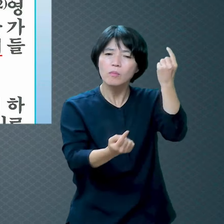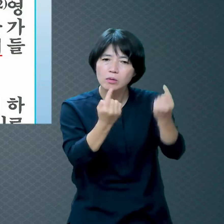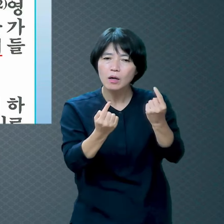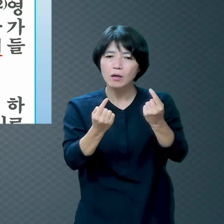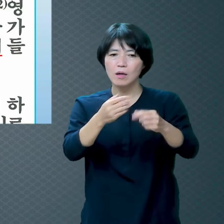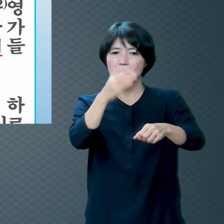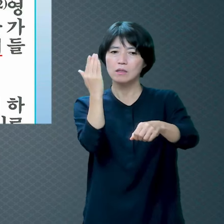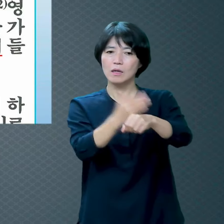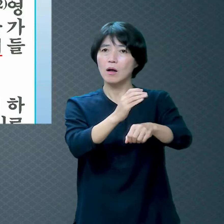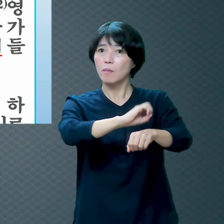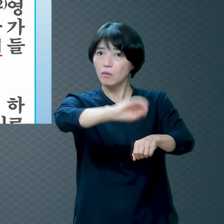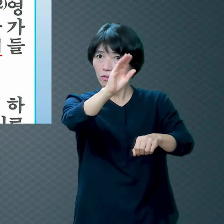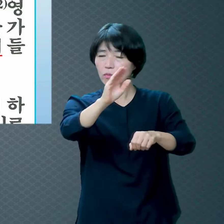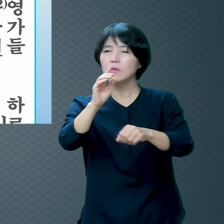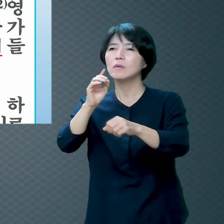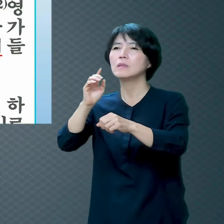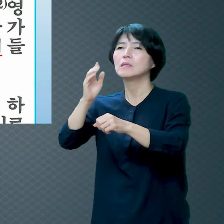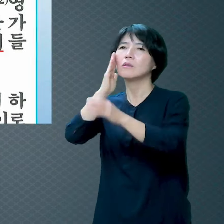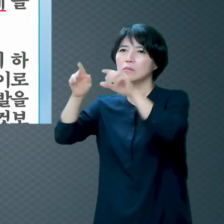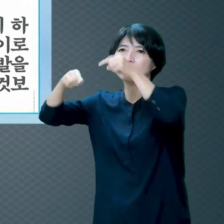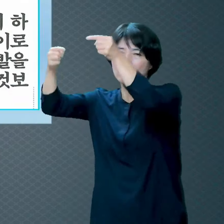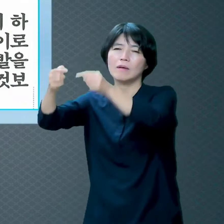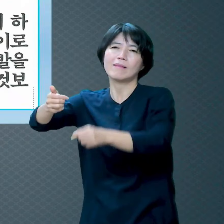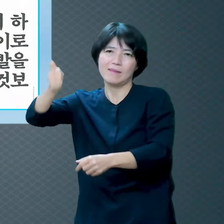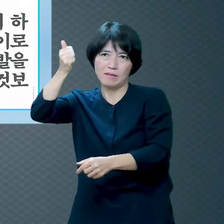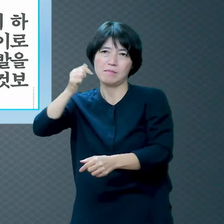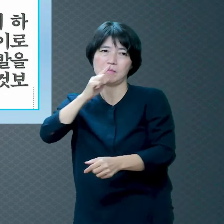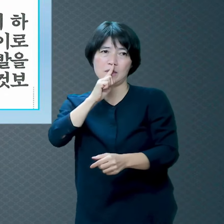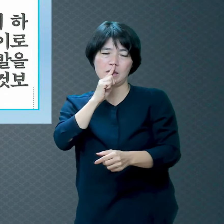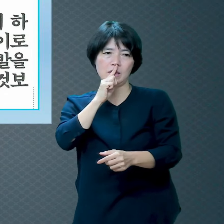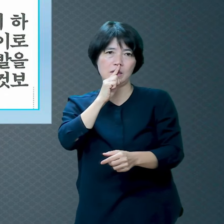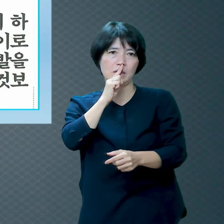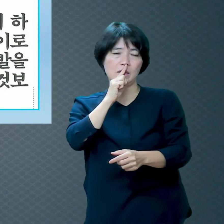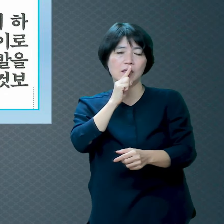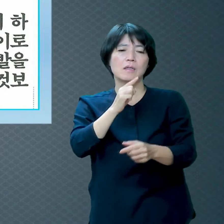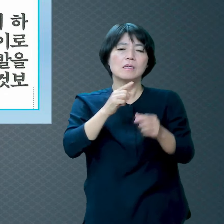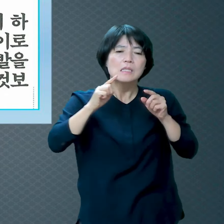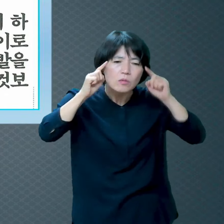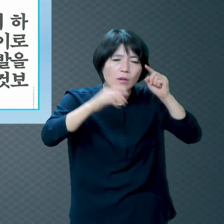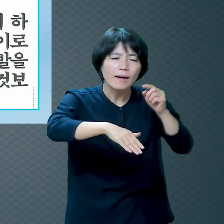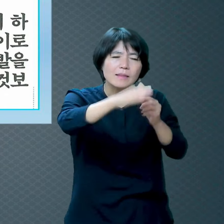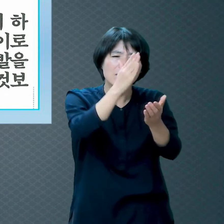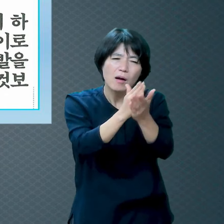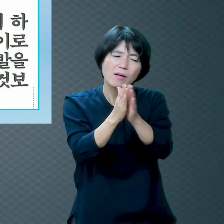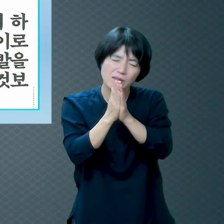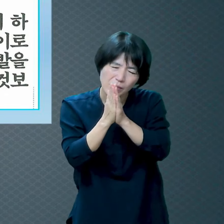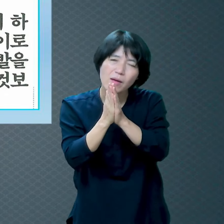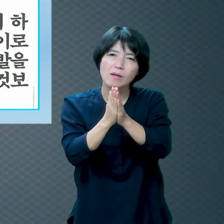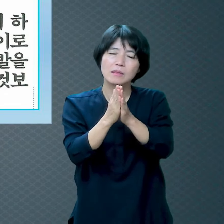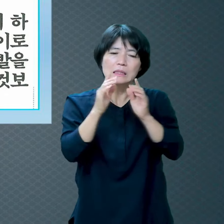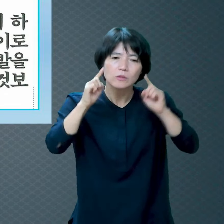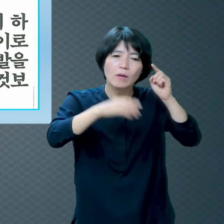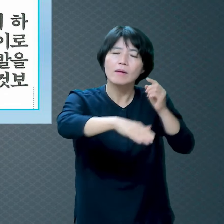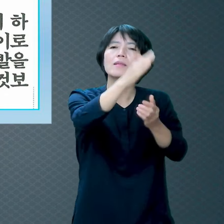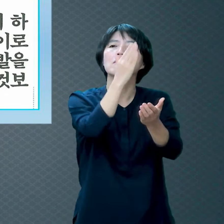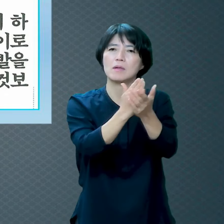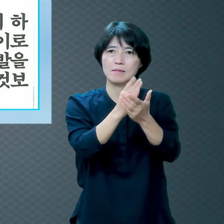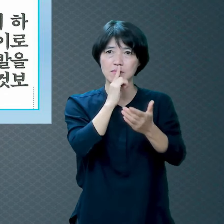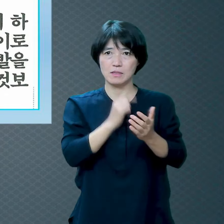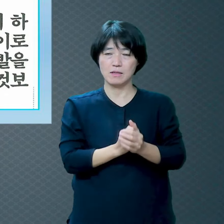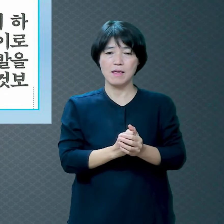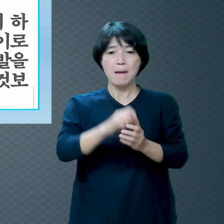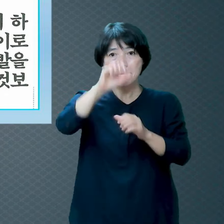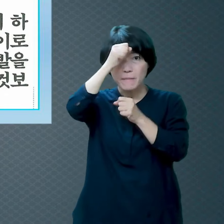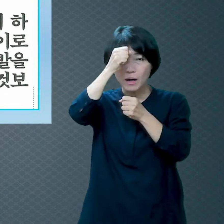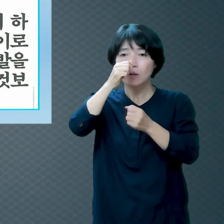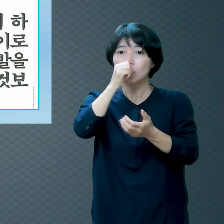낫다 지옥 절대 가지 마라 발이 죄를 졌냐 발 찍어버리라 왜? 지옥 안 가야 되니까